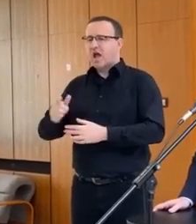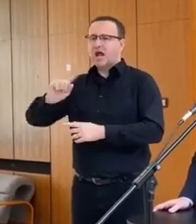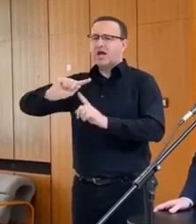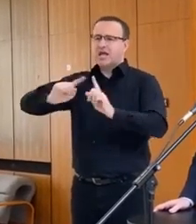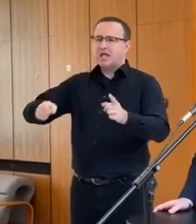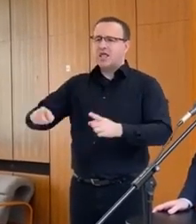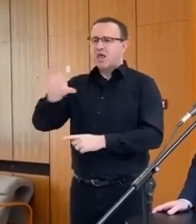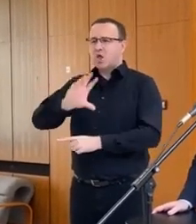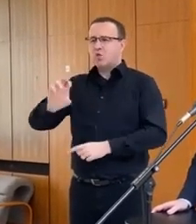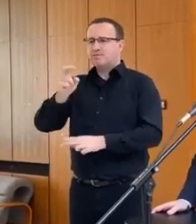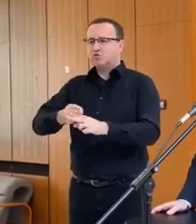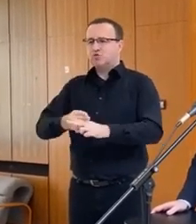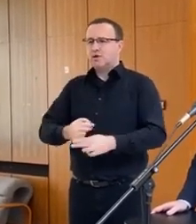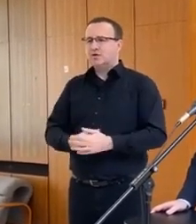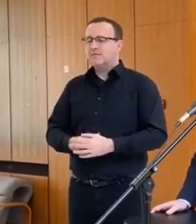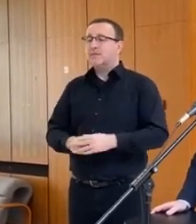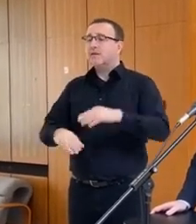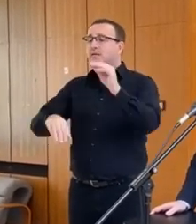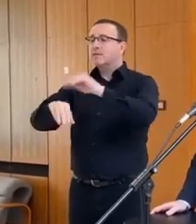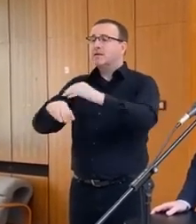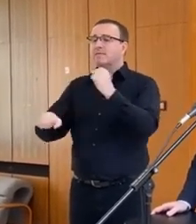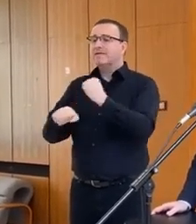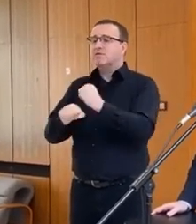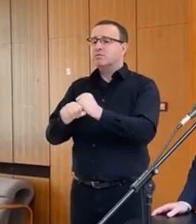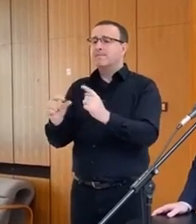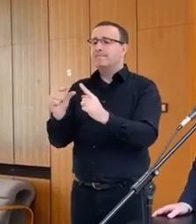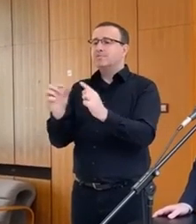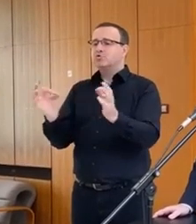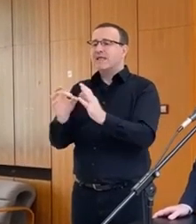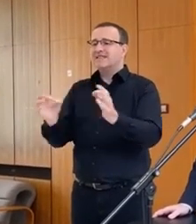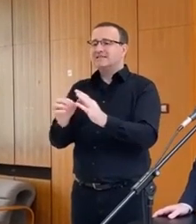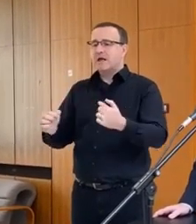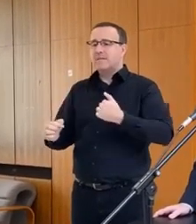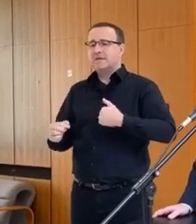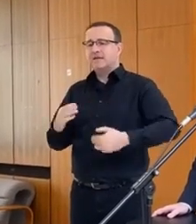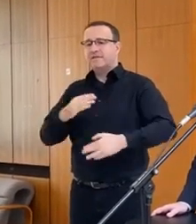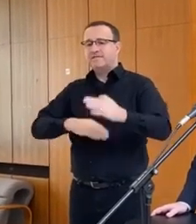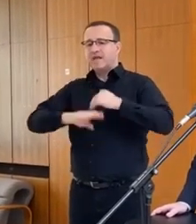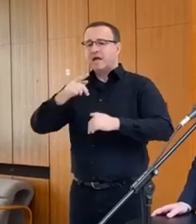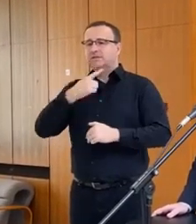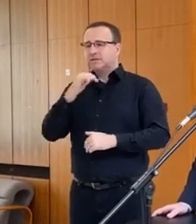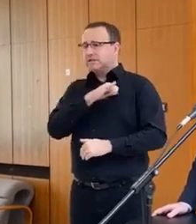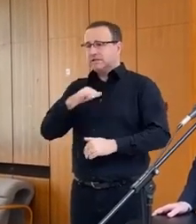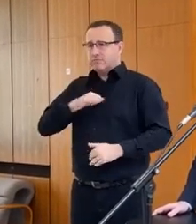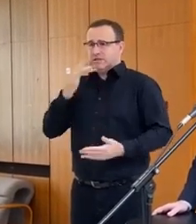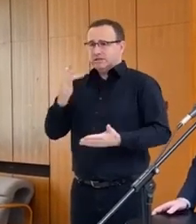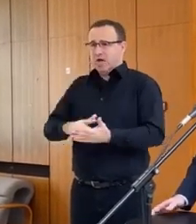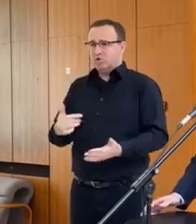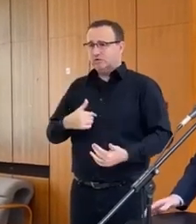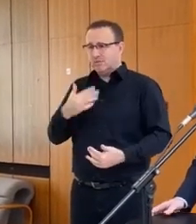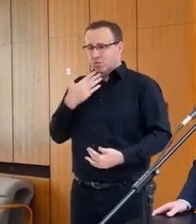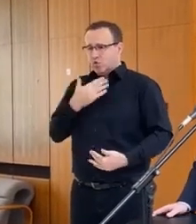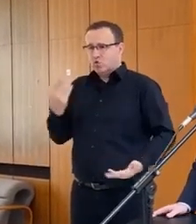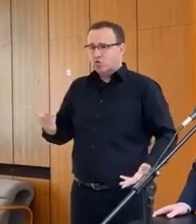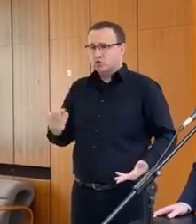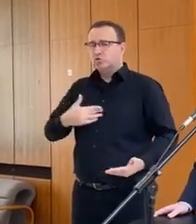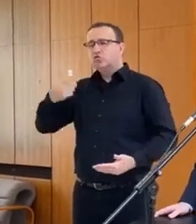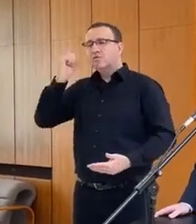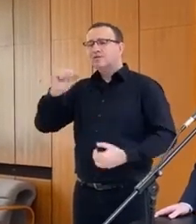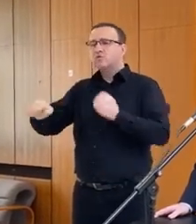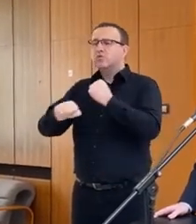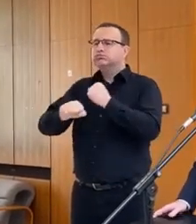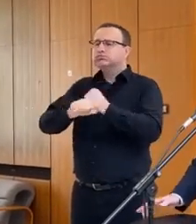Vypomínam, že v produkcii pšenice sme viac ako sebestační. Na Slovensku